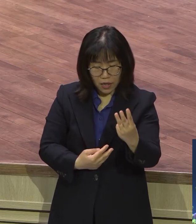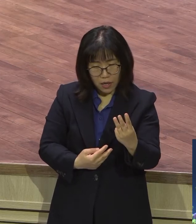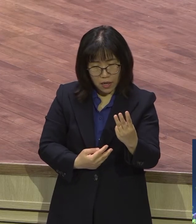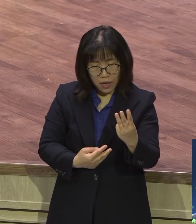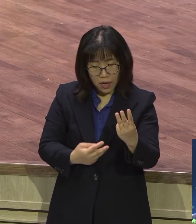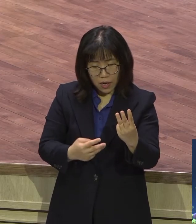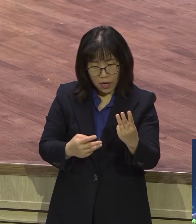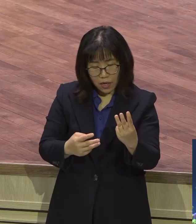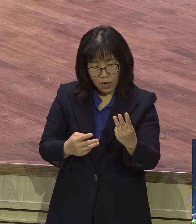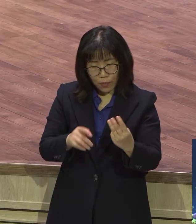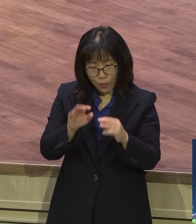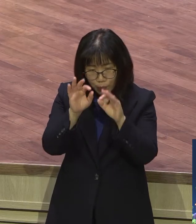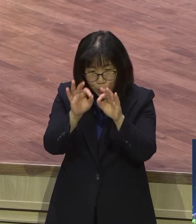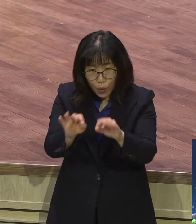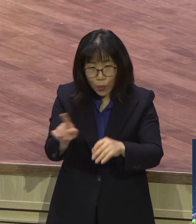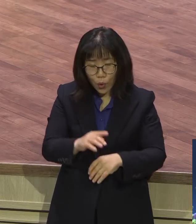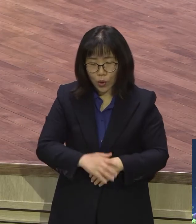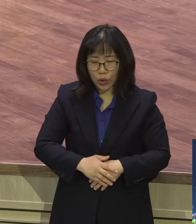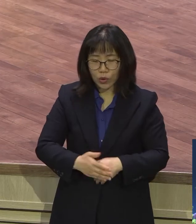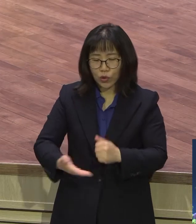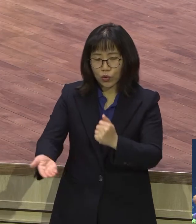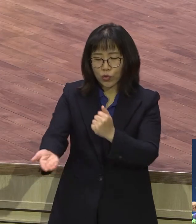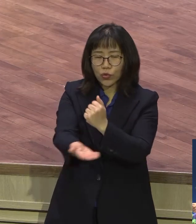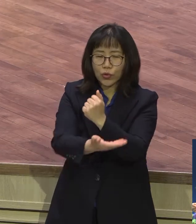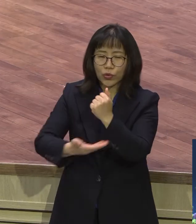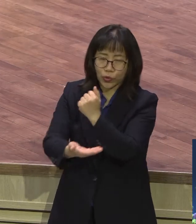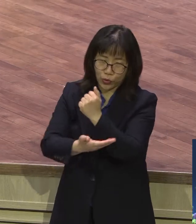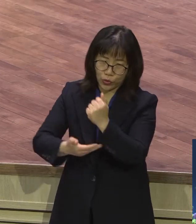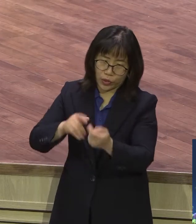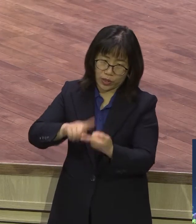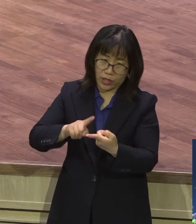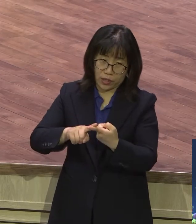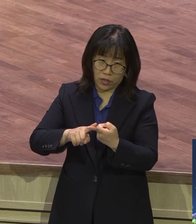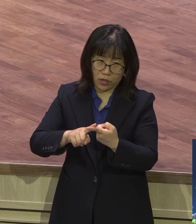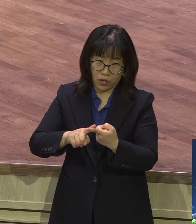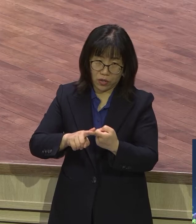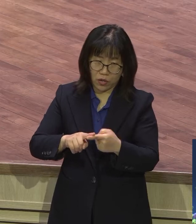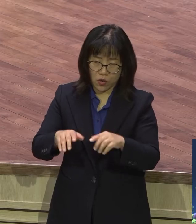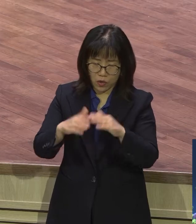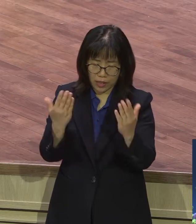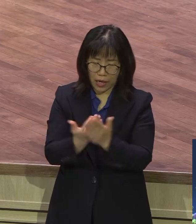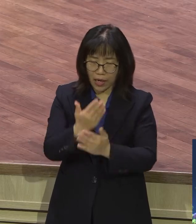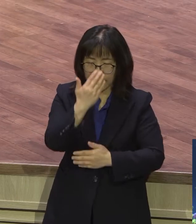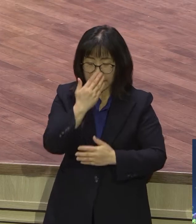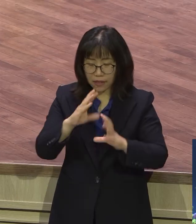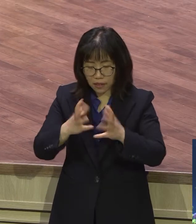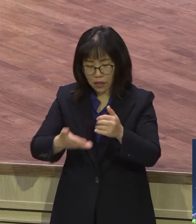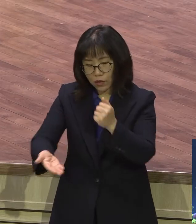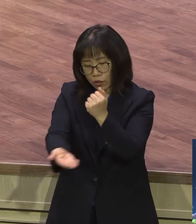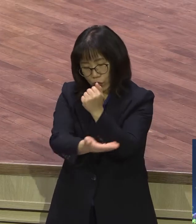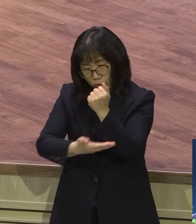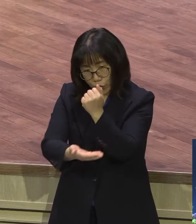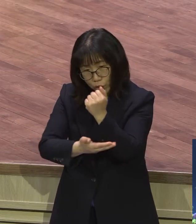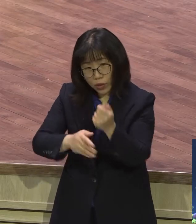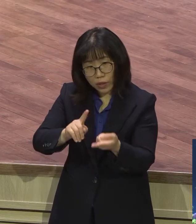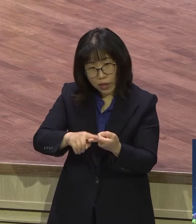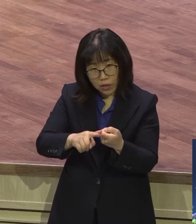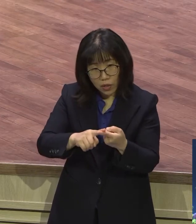1차 산업이죠 전부 추수제 전부 농사를 지었기 때문에 추수와 관련되었어요 이 무교절은 보리를 추수하기